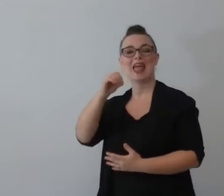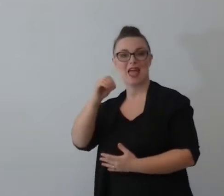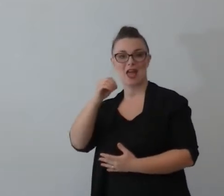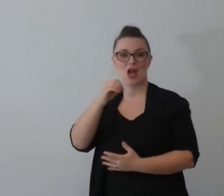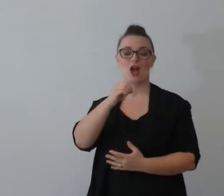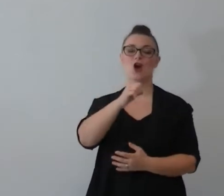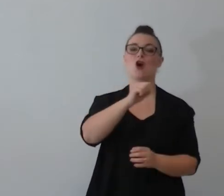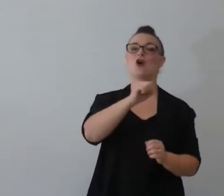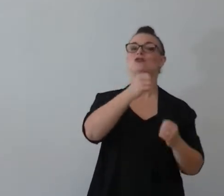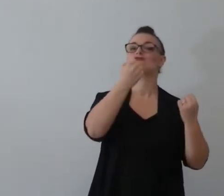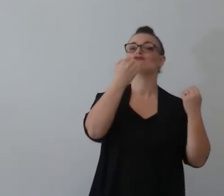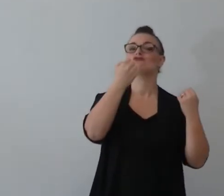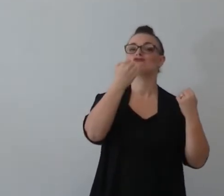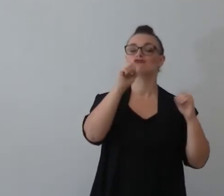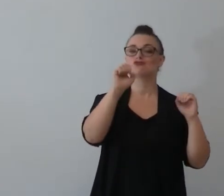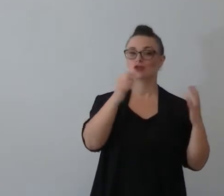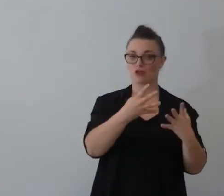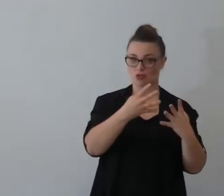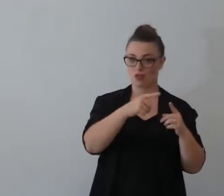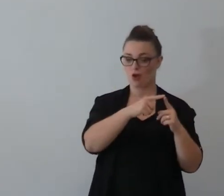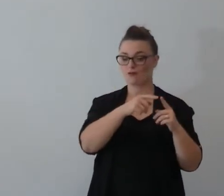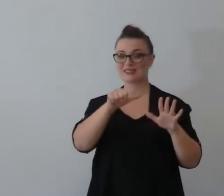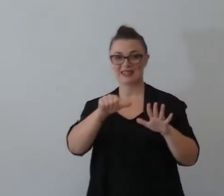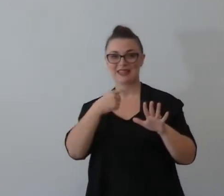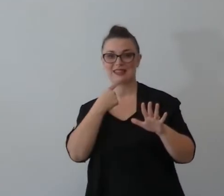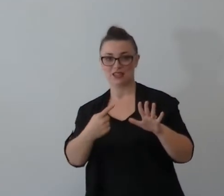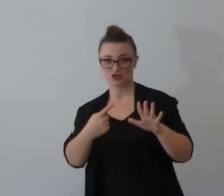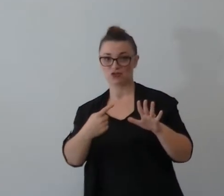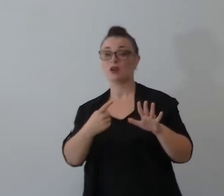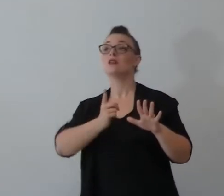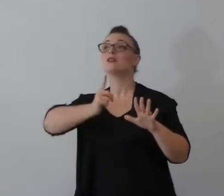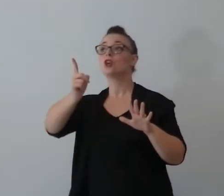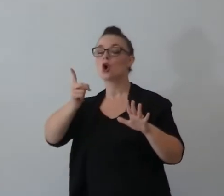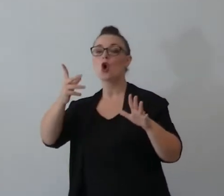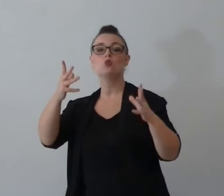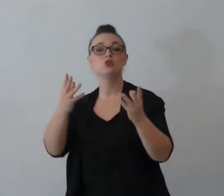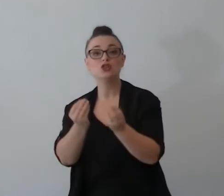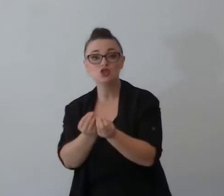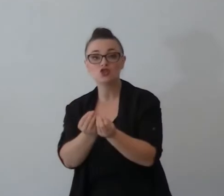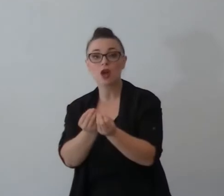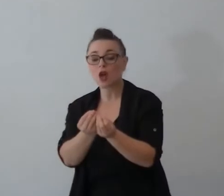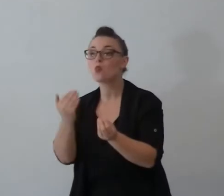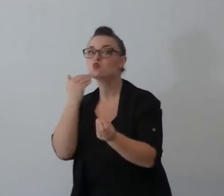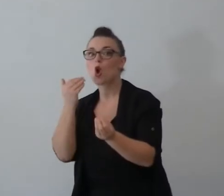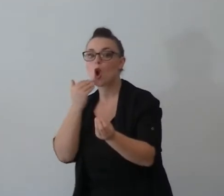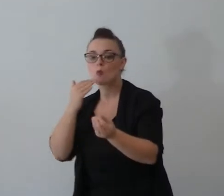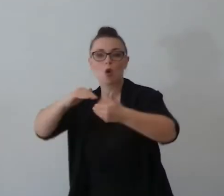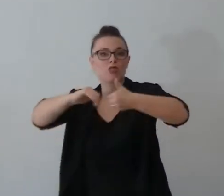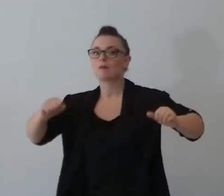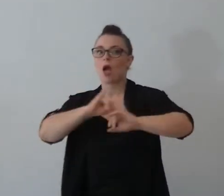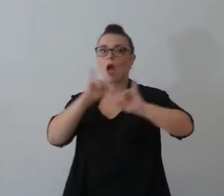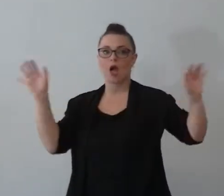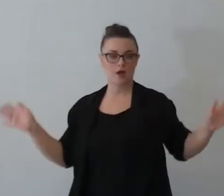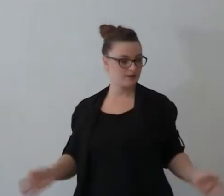che Dio ha unito l'uomo non separa questo è il di Dio deve essere uno sotto dal Dio ora